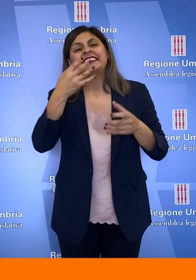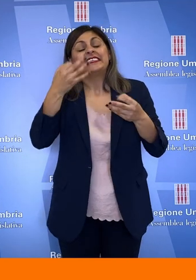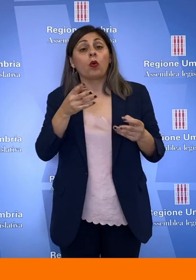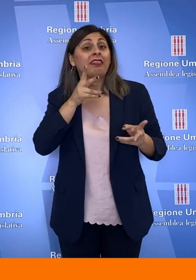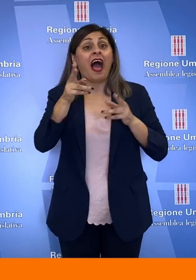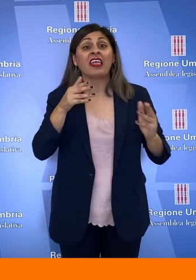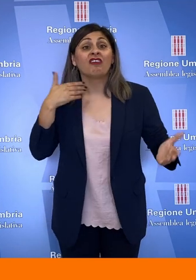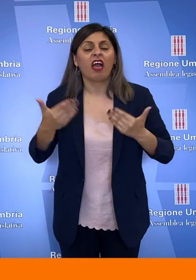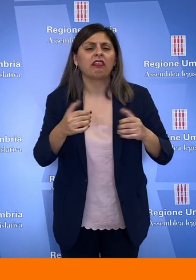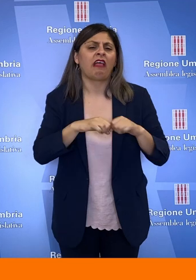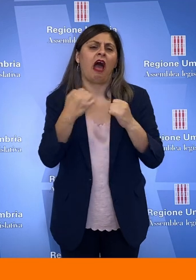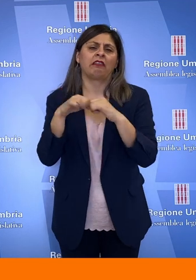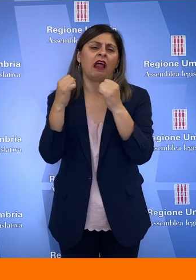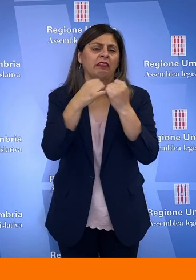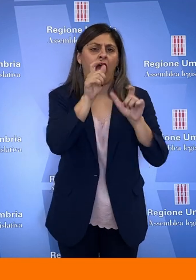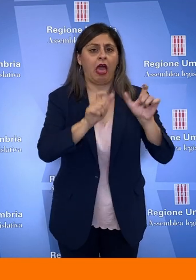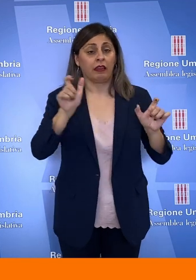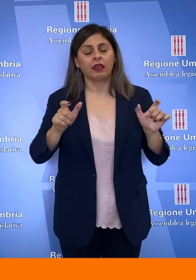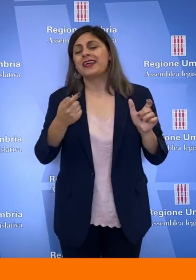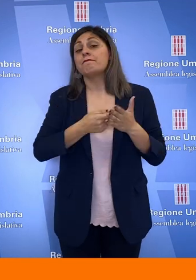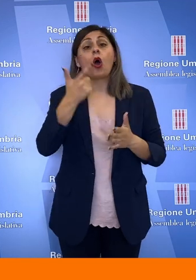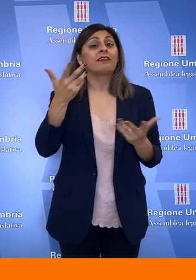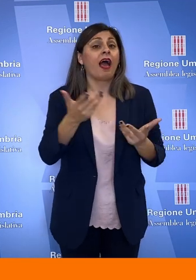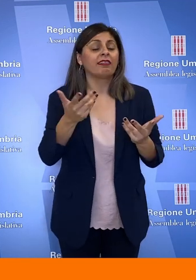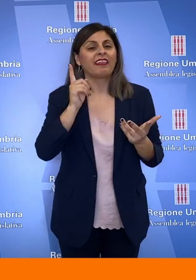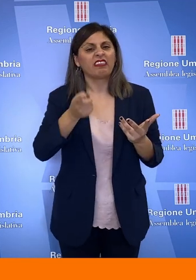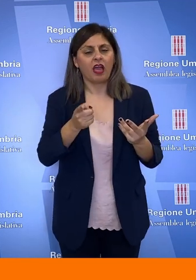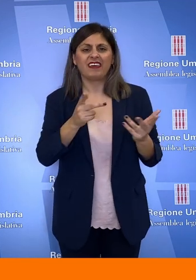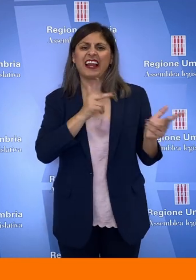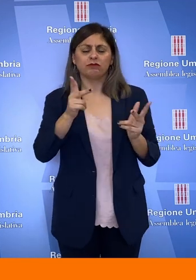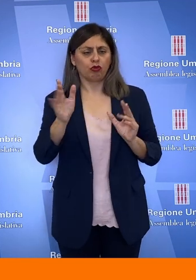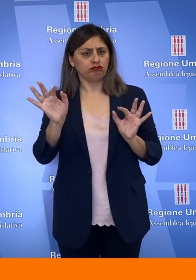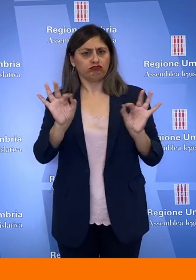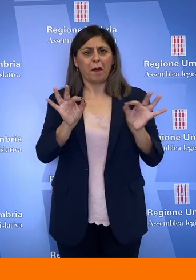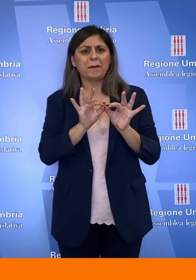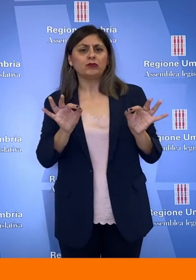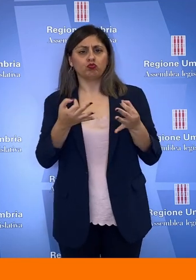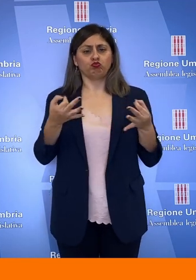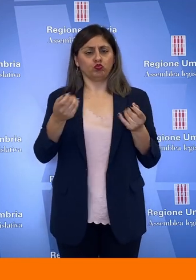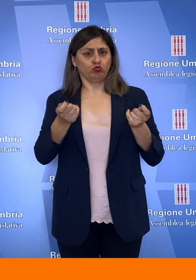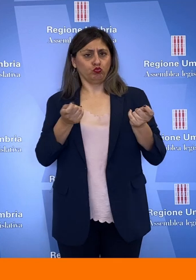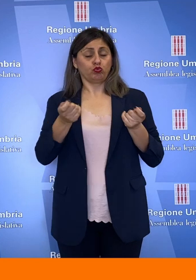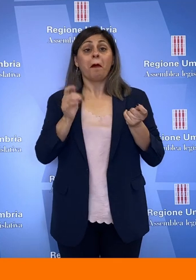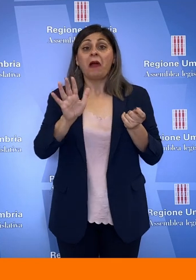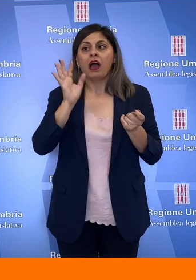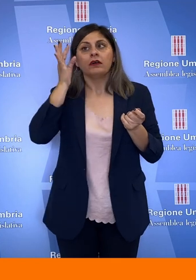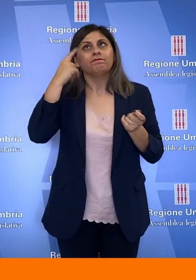soltanto danni. Importante, è stato ribadito, è razionalizzare il trasporto pubblico locale tenendo però conto delle esigenze dei